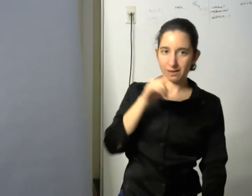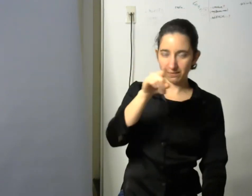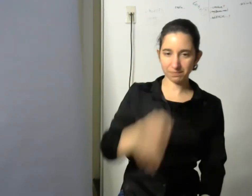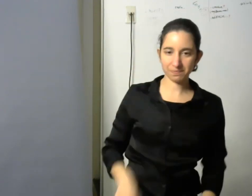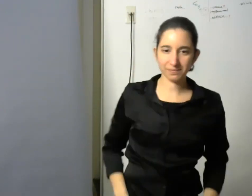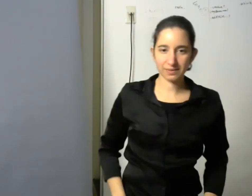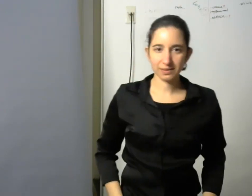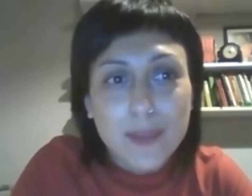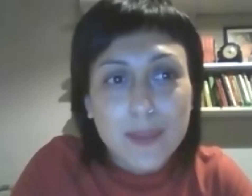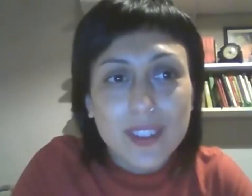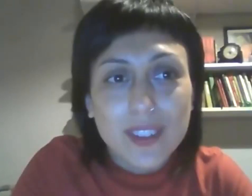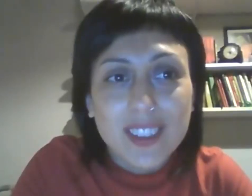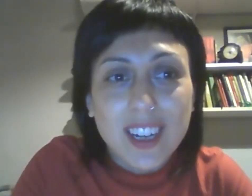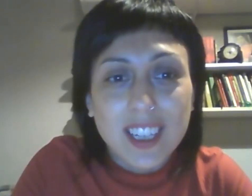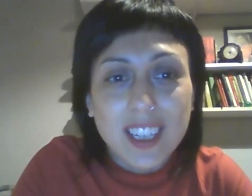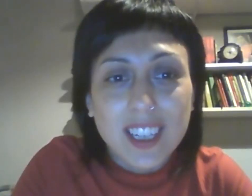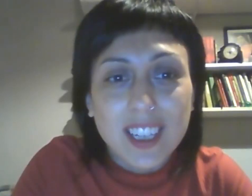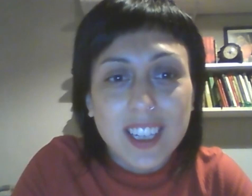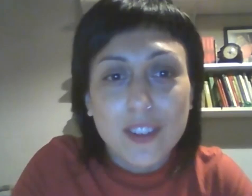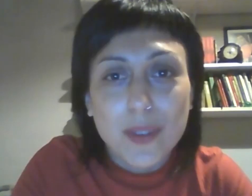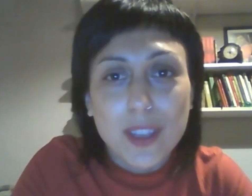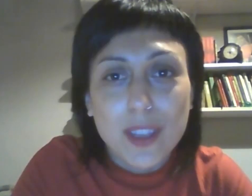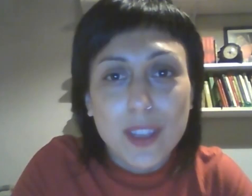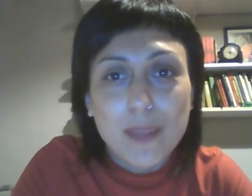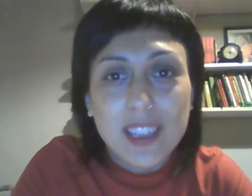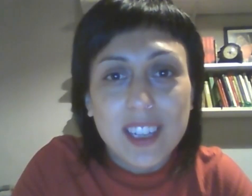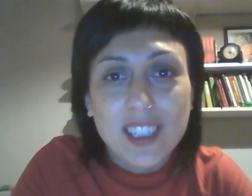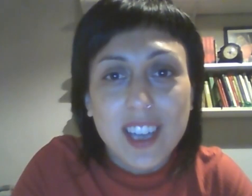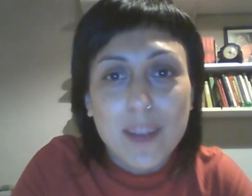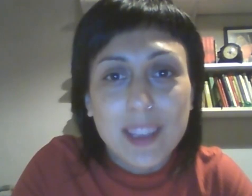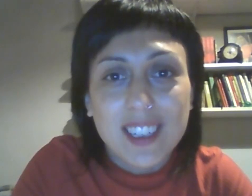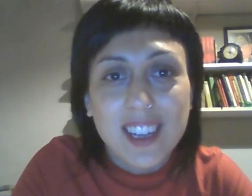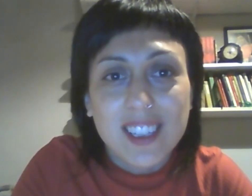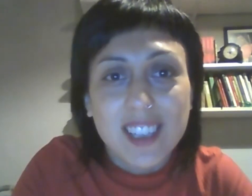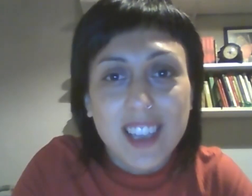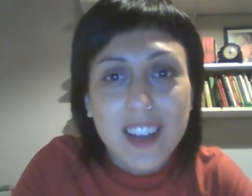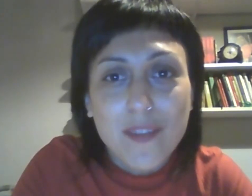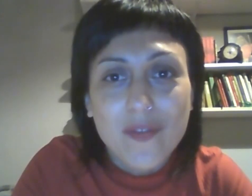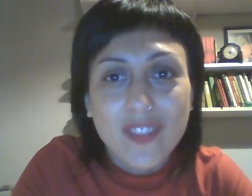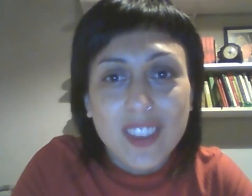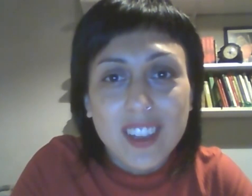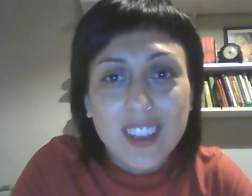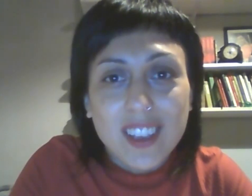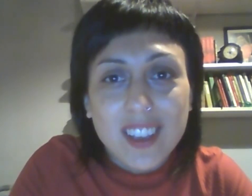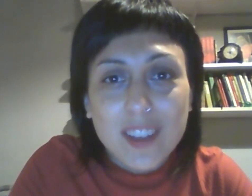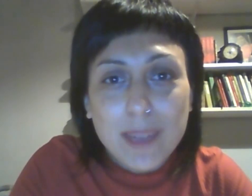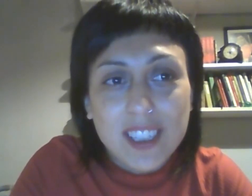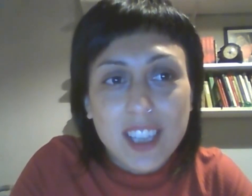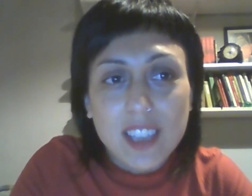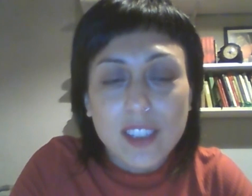estamos aquí estoy viendo en pantalla a Patricia a Liceda Patricia decinos si